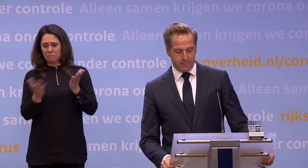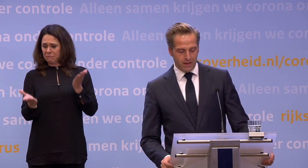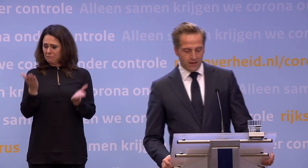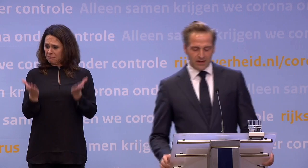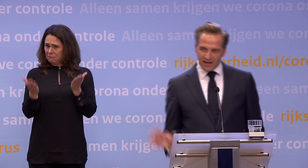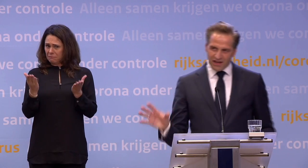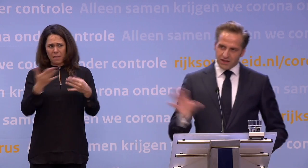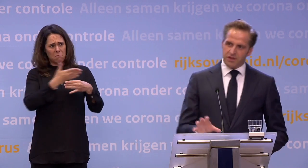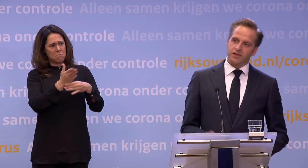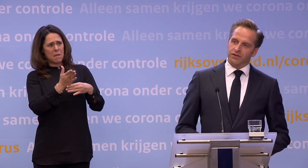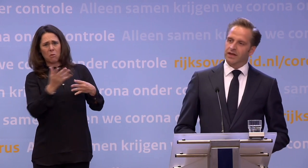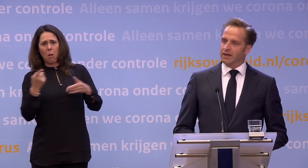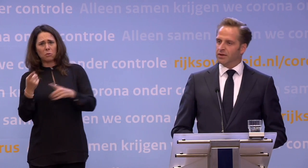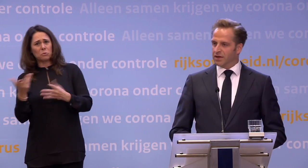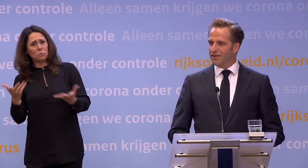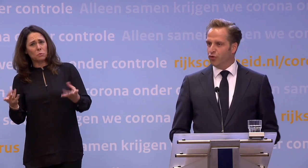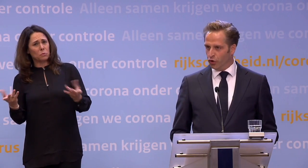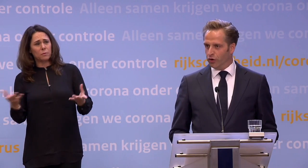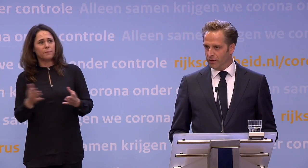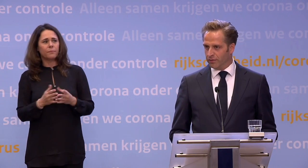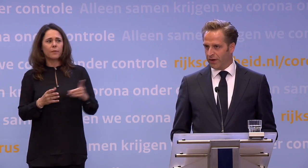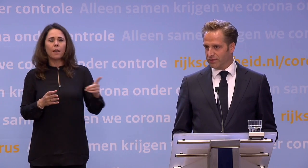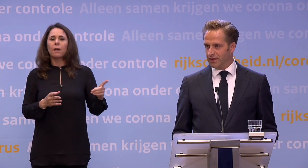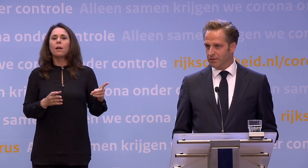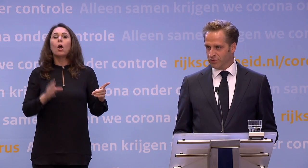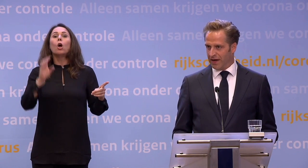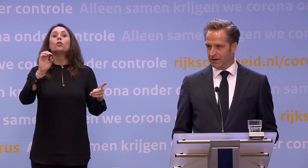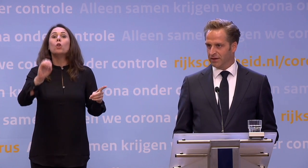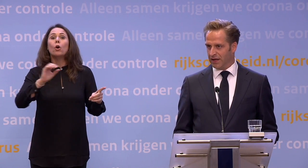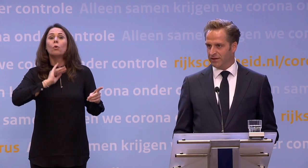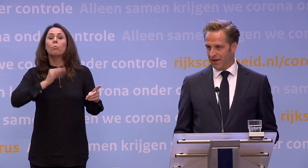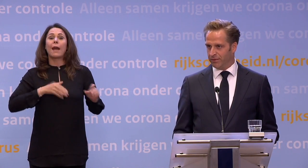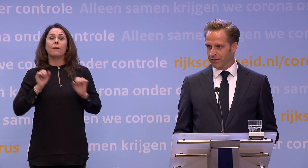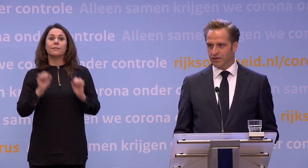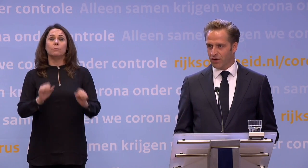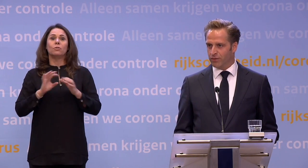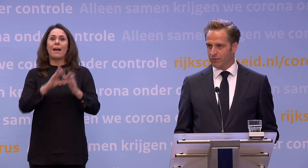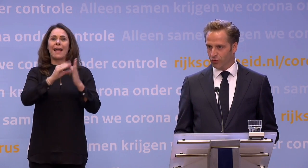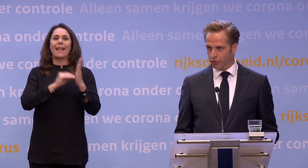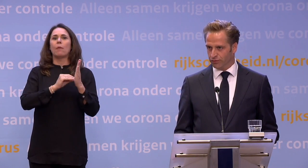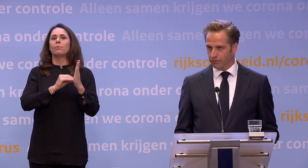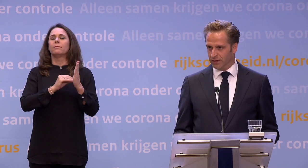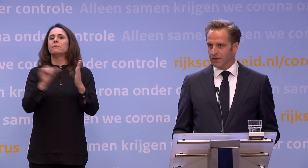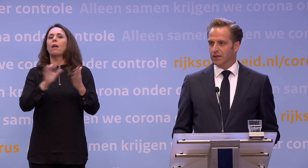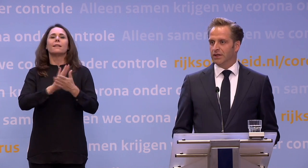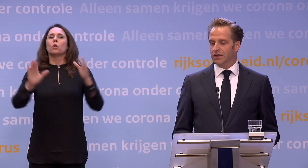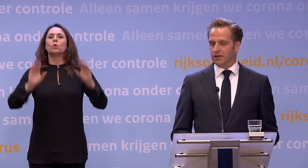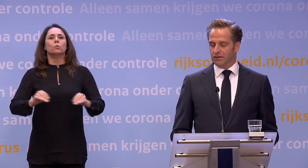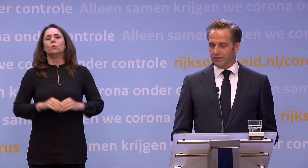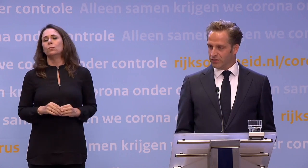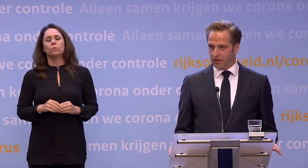niet erger dan de kwaal? Nee, eerst dat misverstand wegnemen. Er kleven nul privacybezwaren aan die app, want anders zouden we hem namelijk nooit doen. Precies.